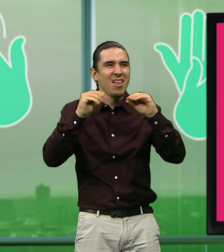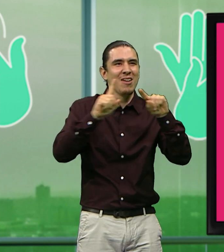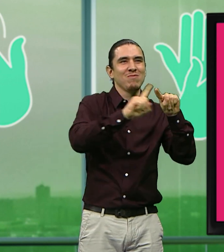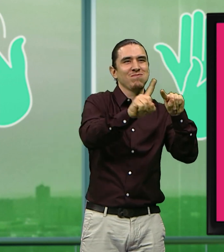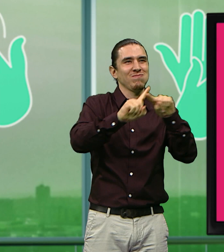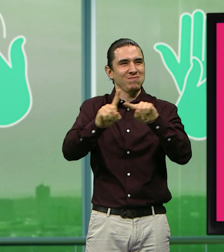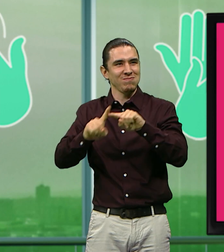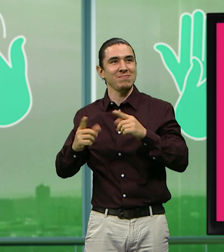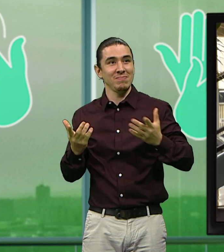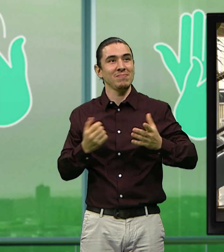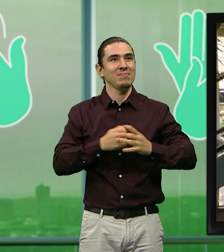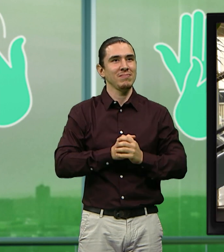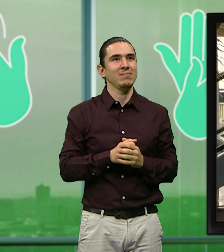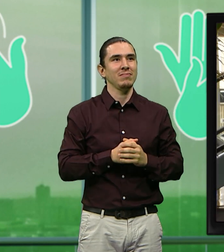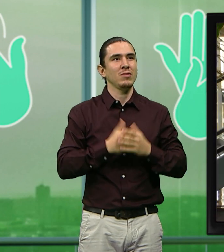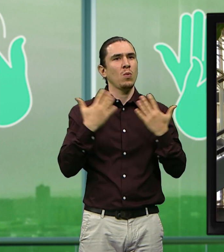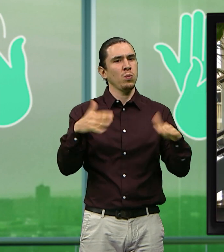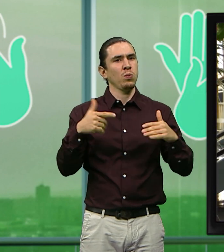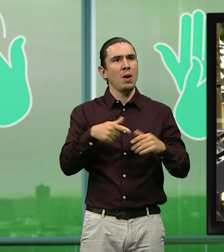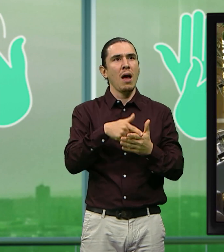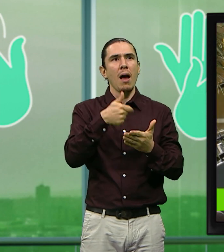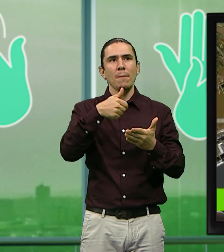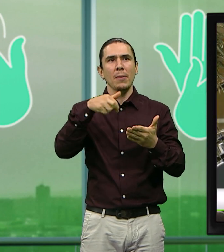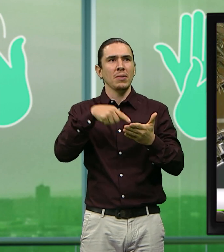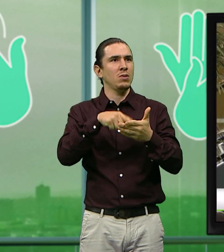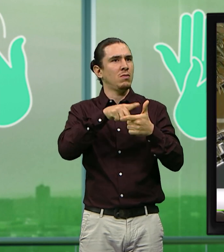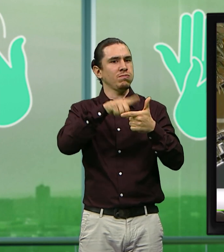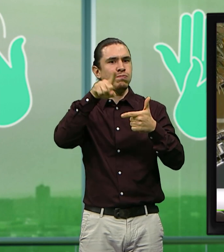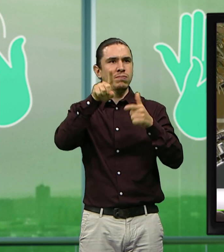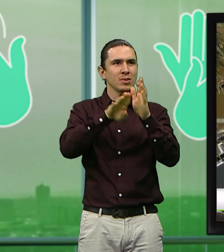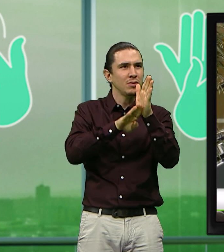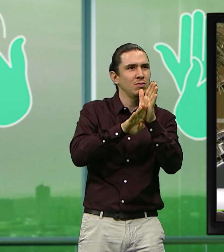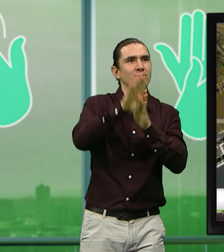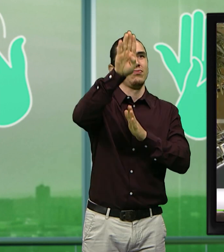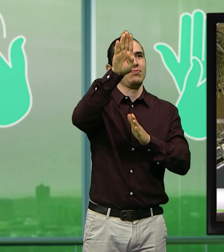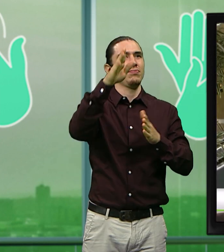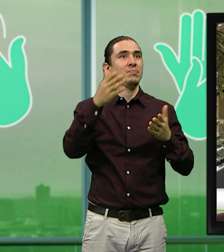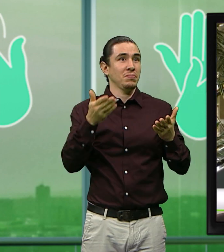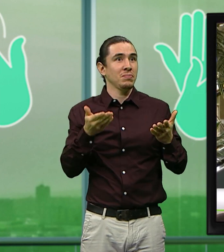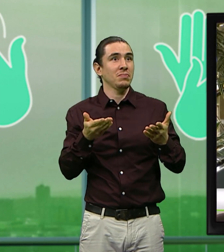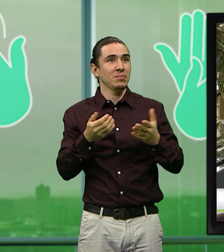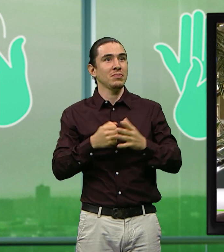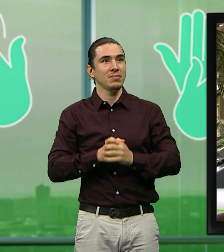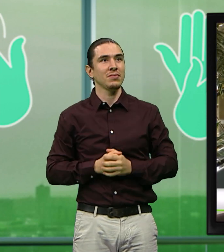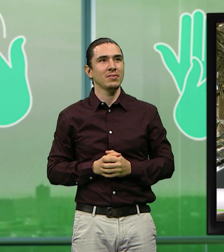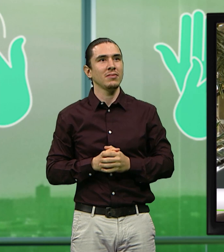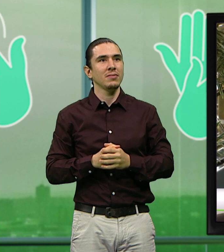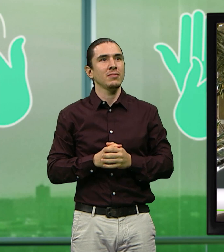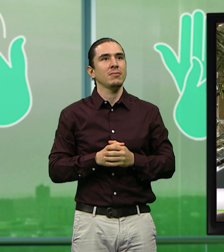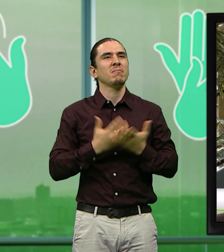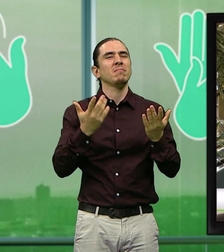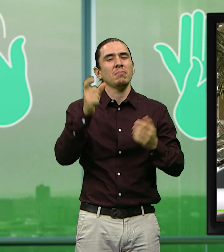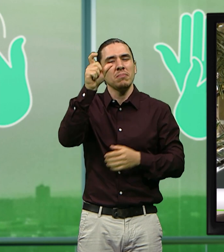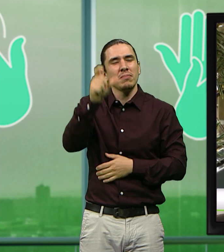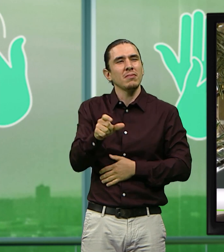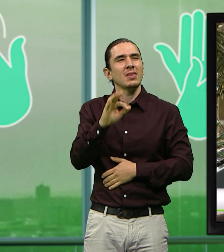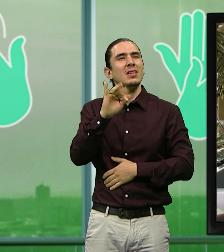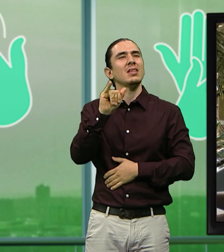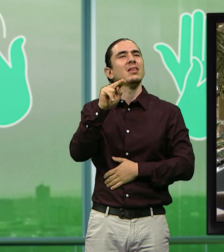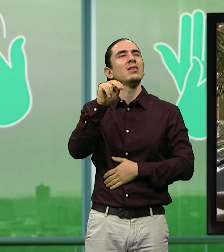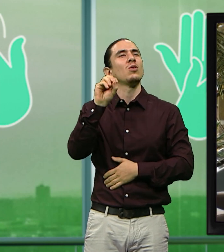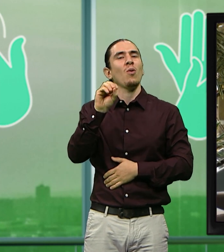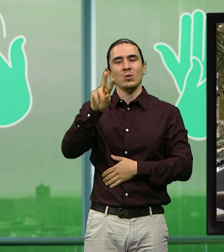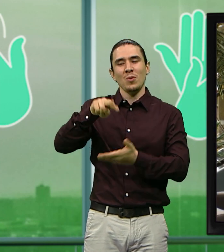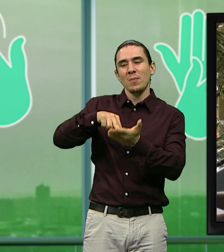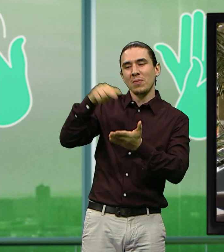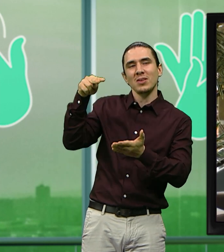comida autóctona. Es una pista que se va volviendo más rápida y como más difícil constantemente, donde Delfino, que es el personaje, digamos